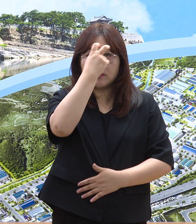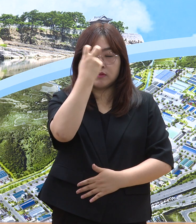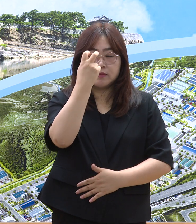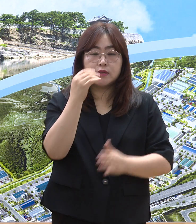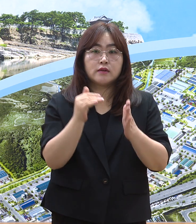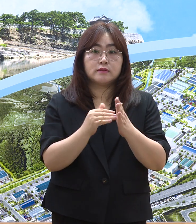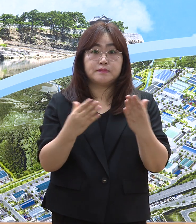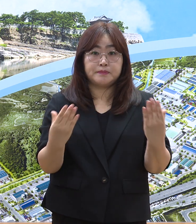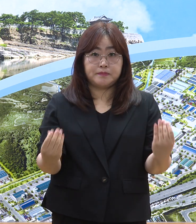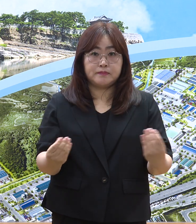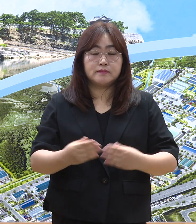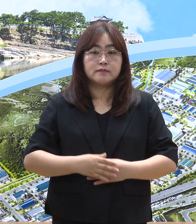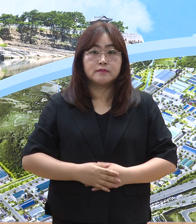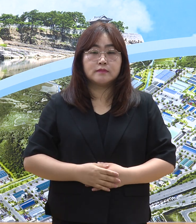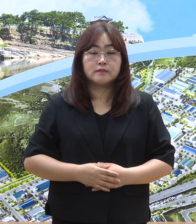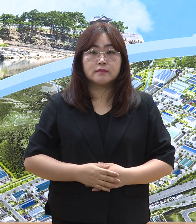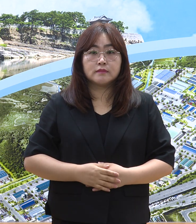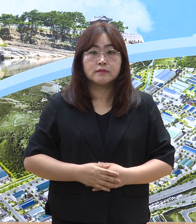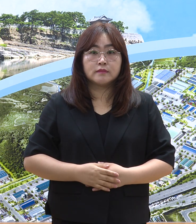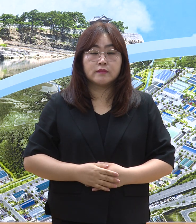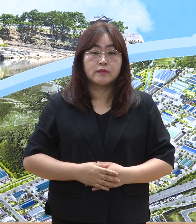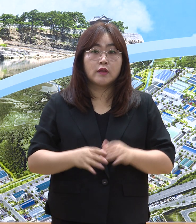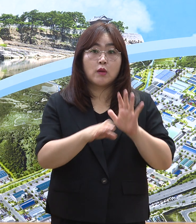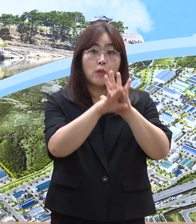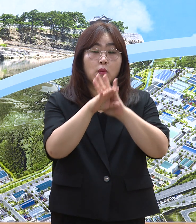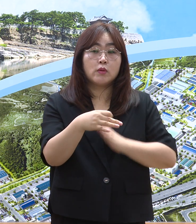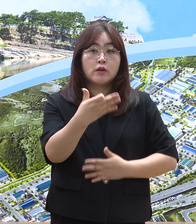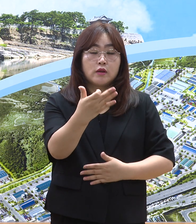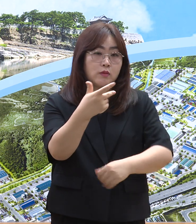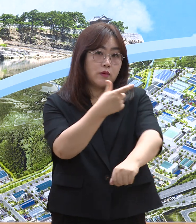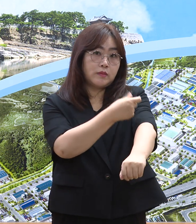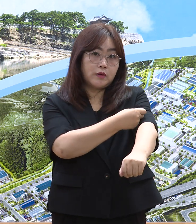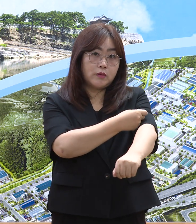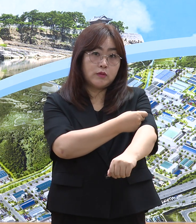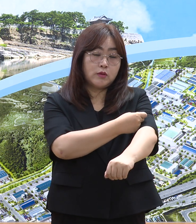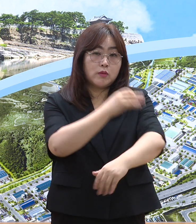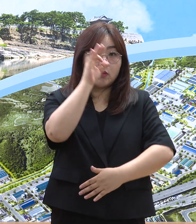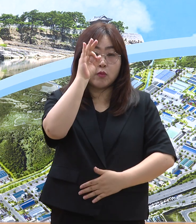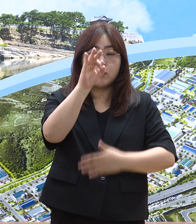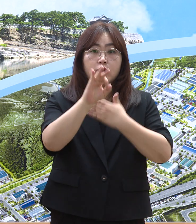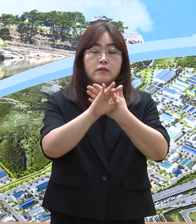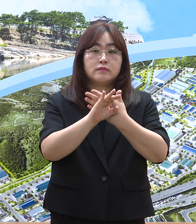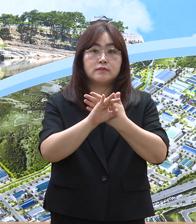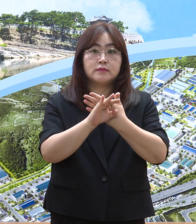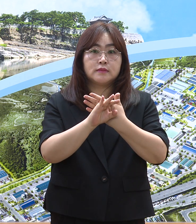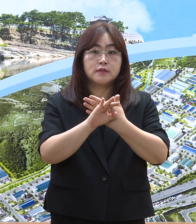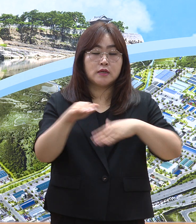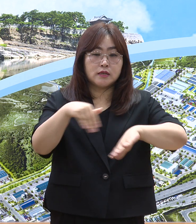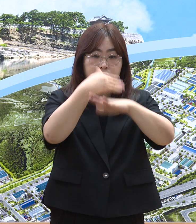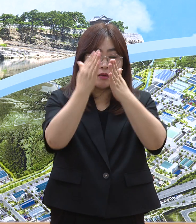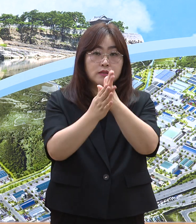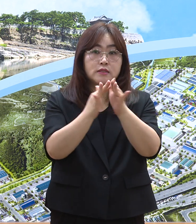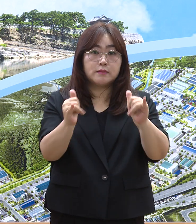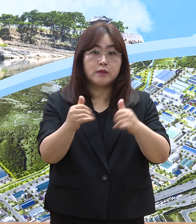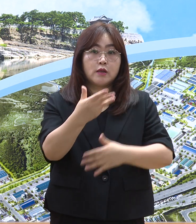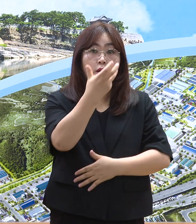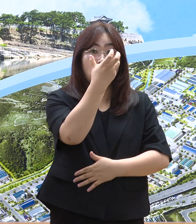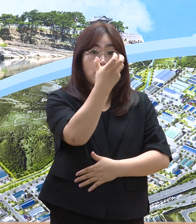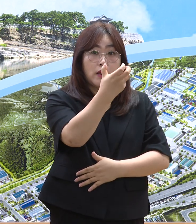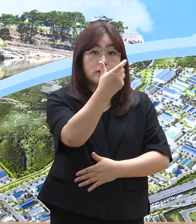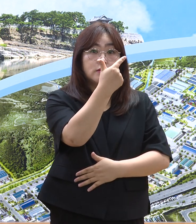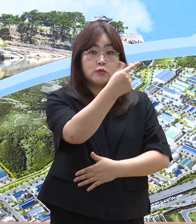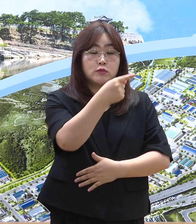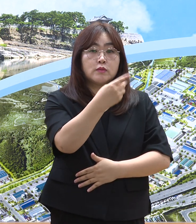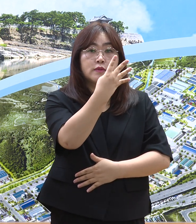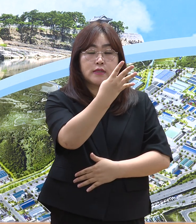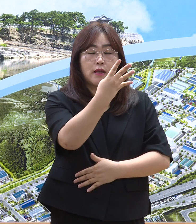실시하였습니다. 코로나19 예방접종 현황으로는 전 시민의 86.4